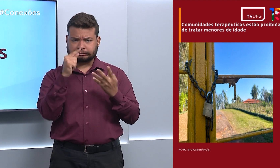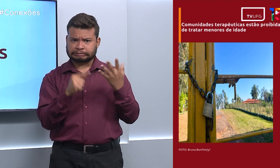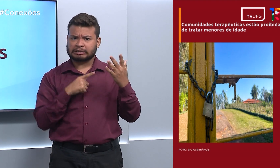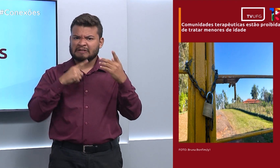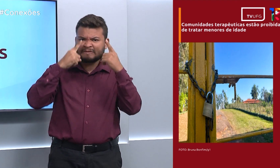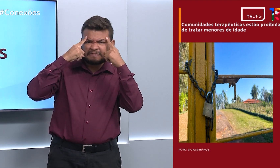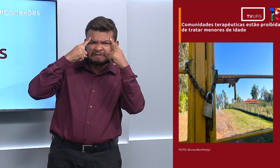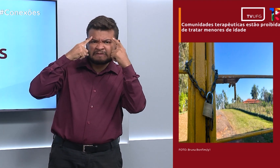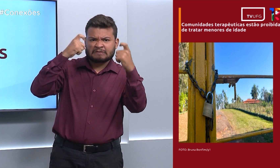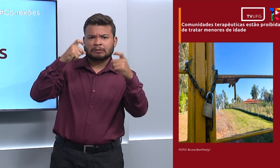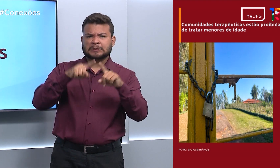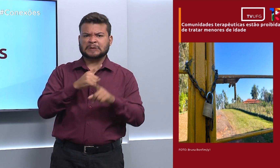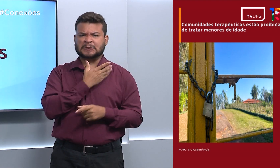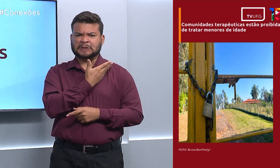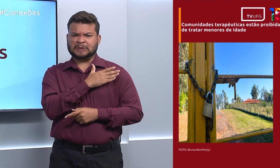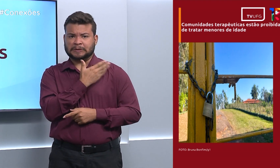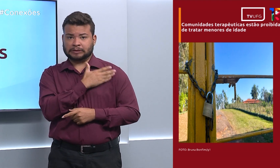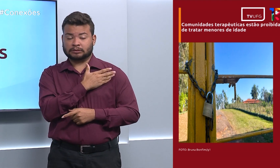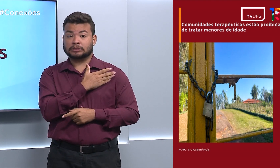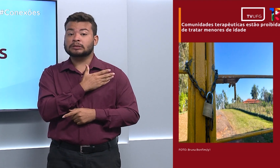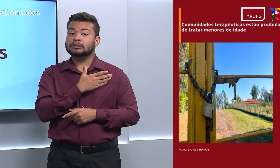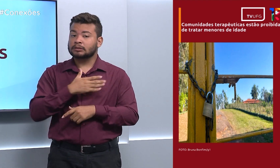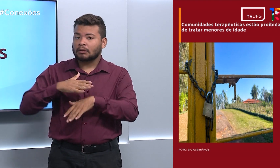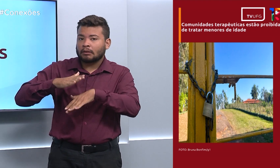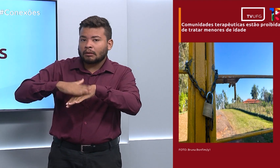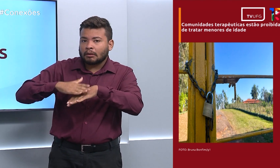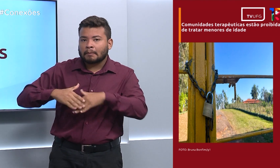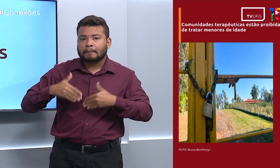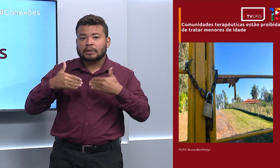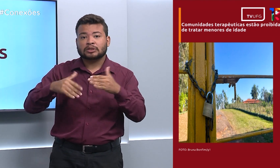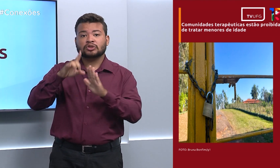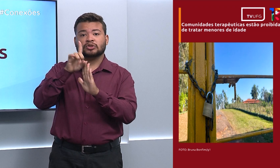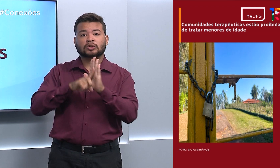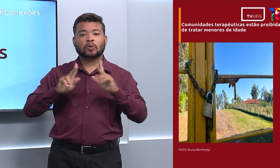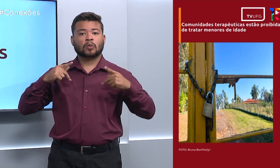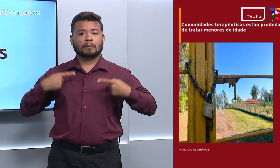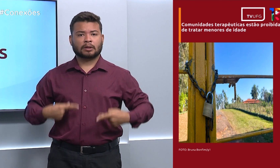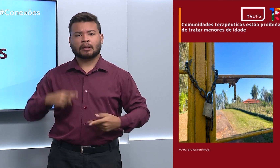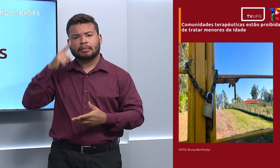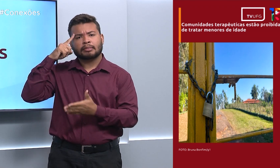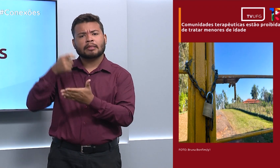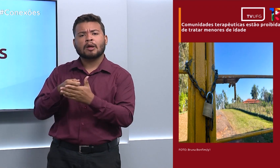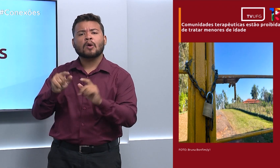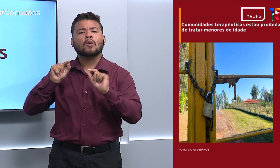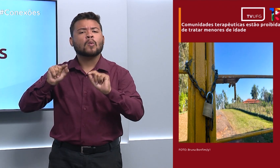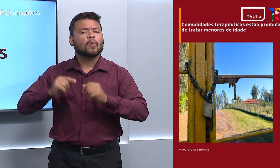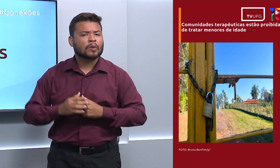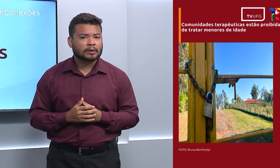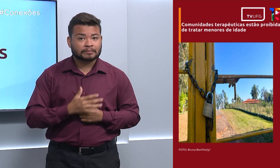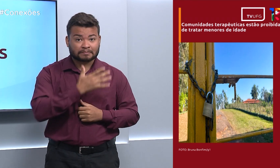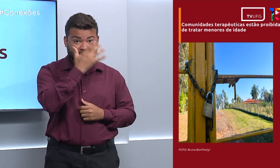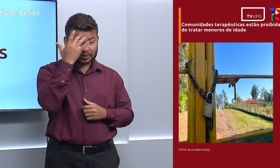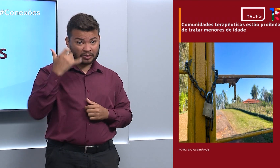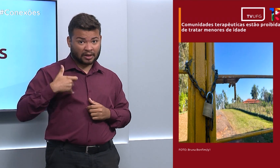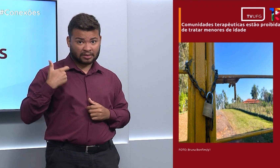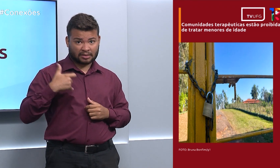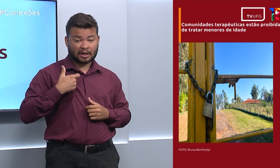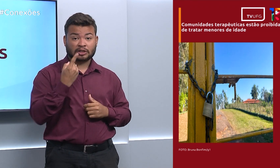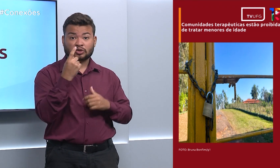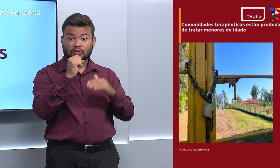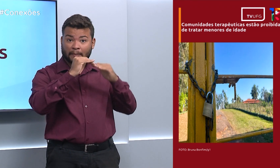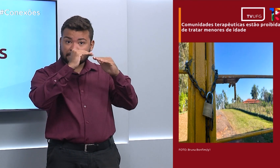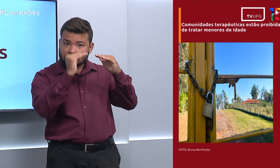e intolerância, o Ministério dos Direitos Humanos decidiu proibir que menores de idade sejam